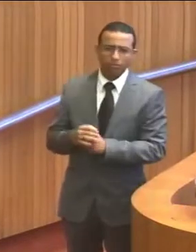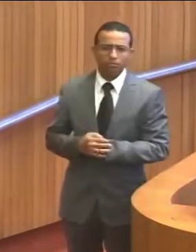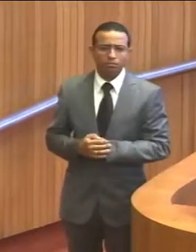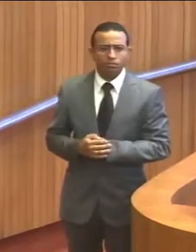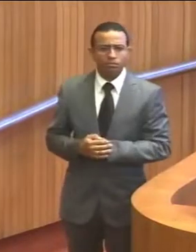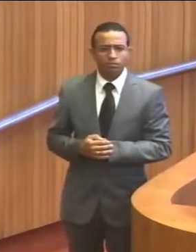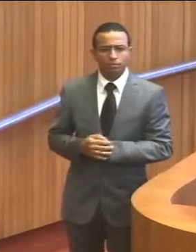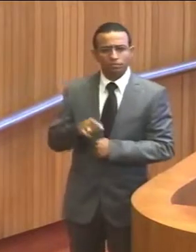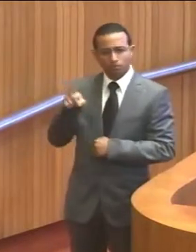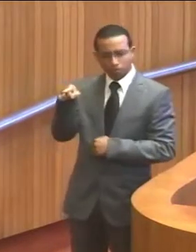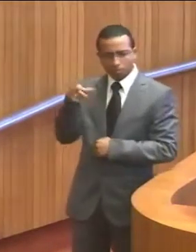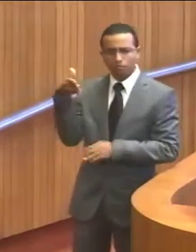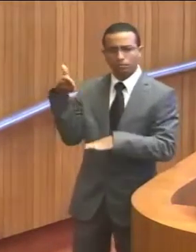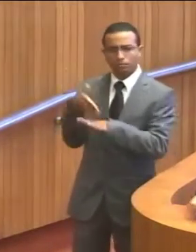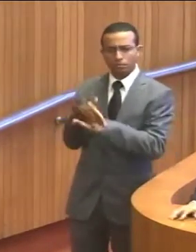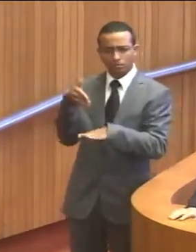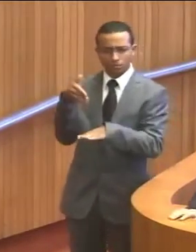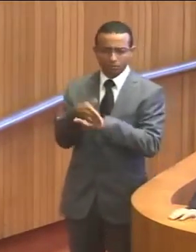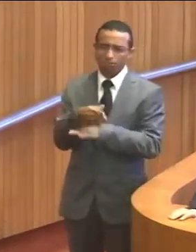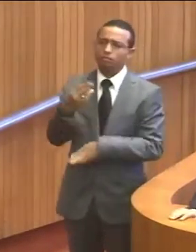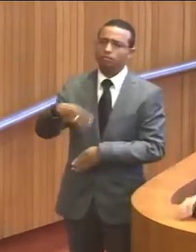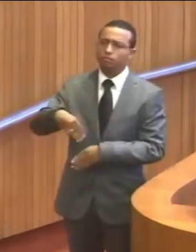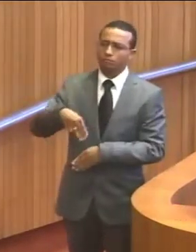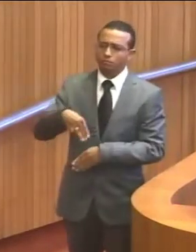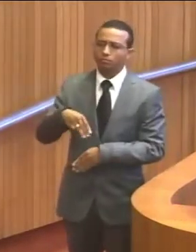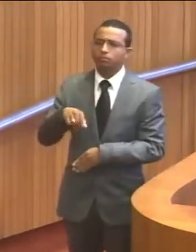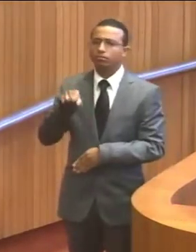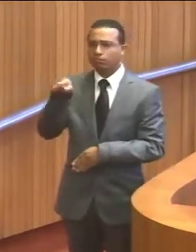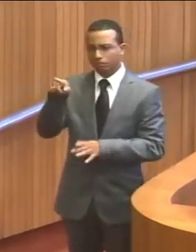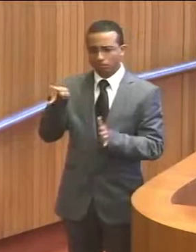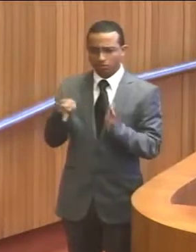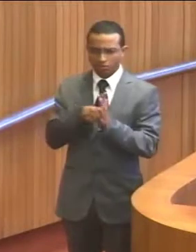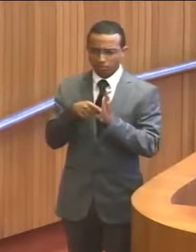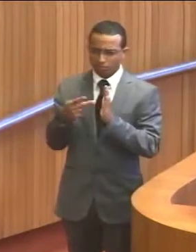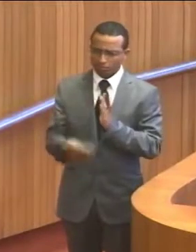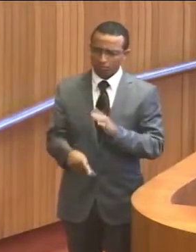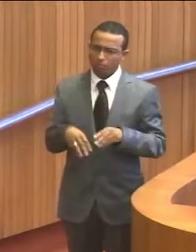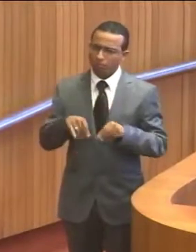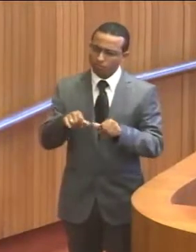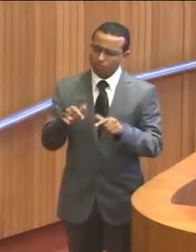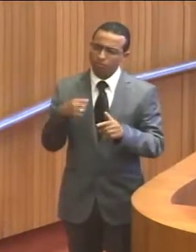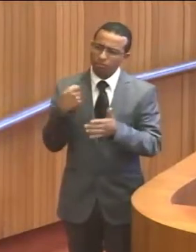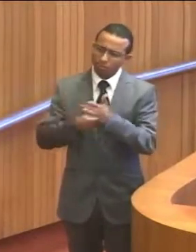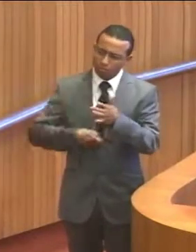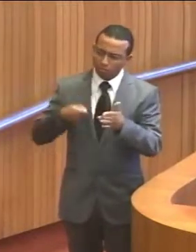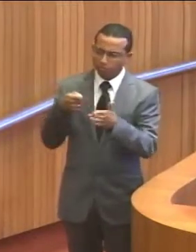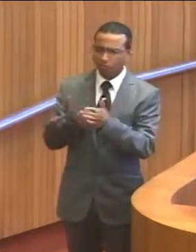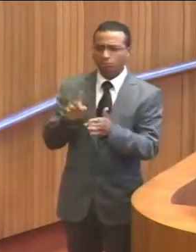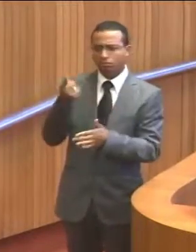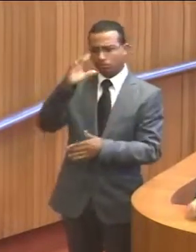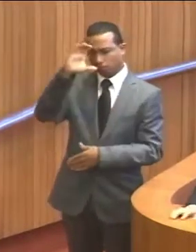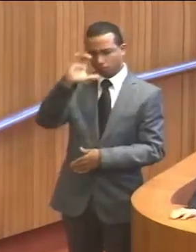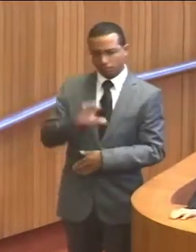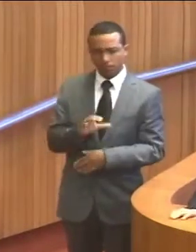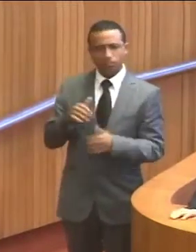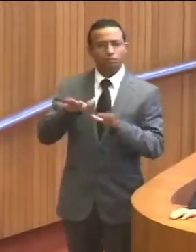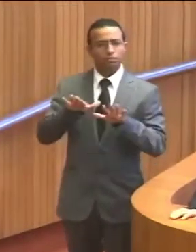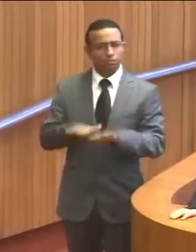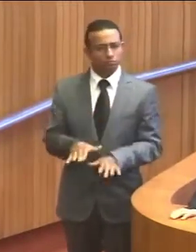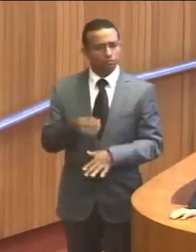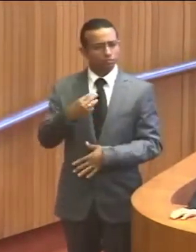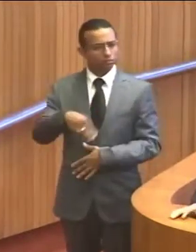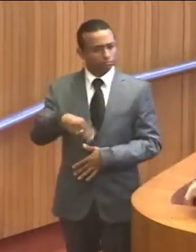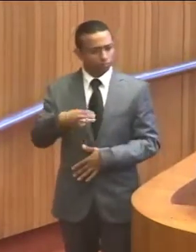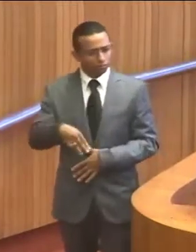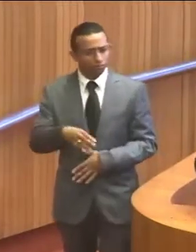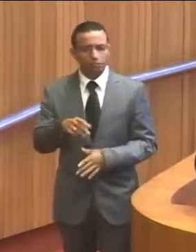e tem comparecido aqui ao Maranhão, como maranhense, como militante, como uma pessoa, um cidadão do Estado do Maranhão,